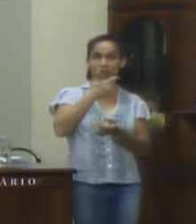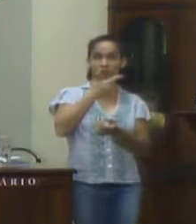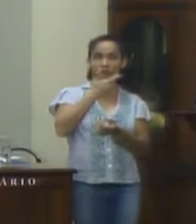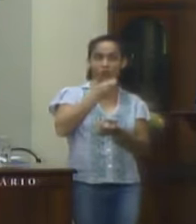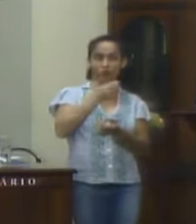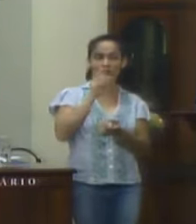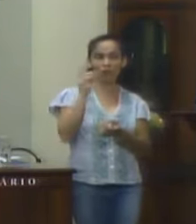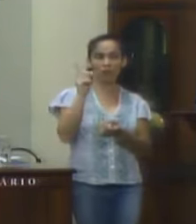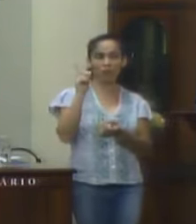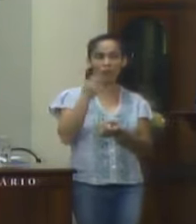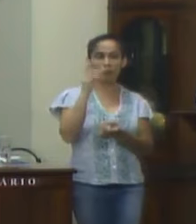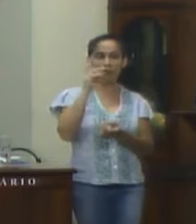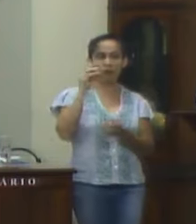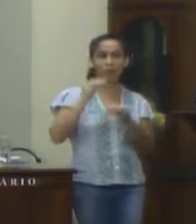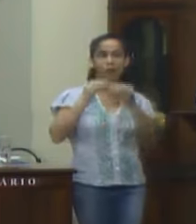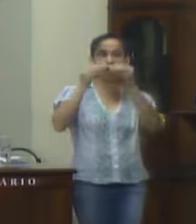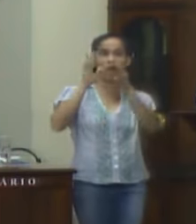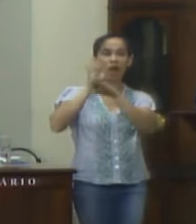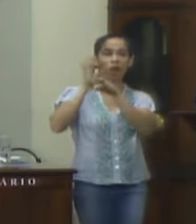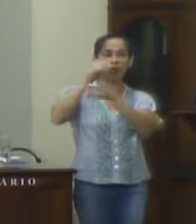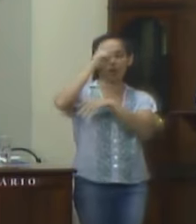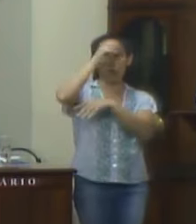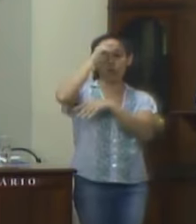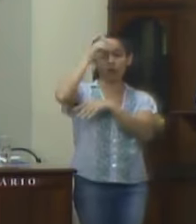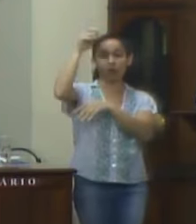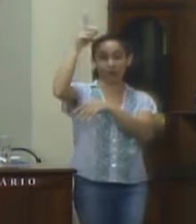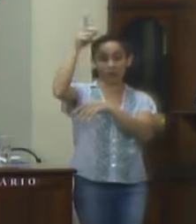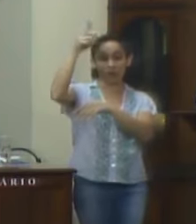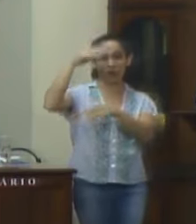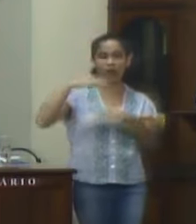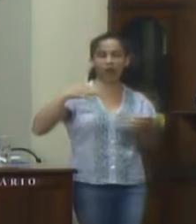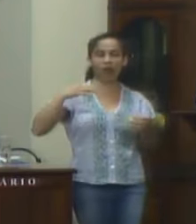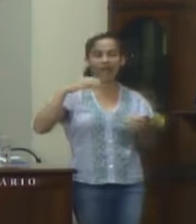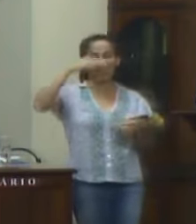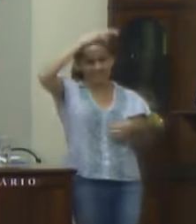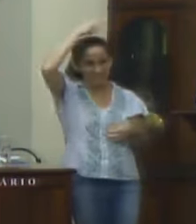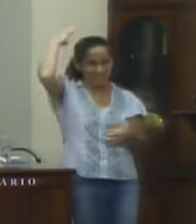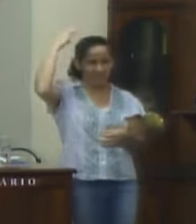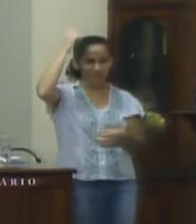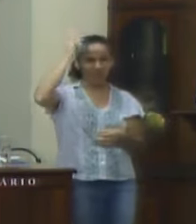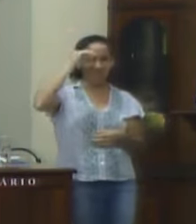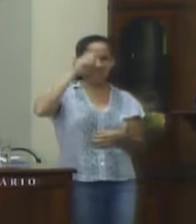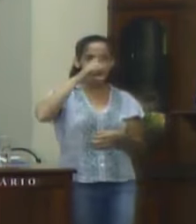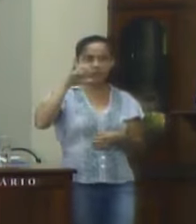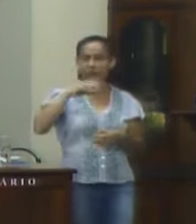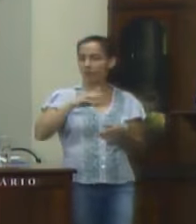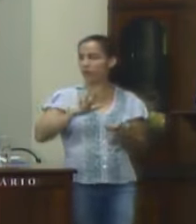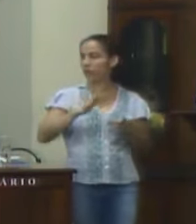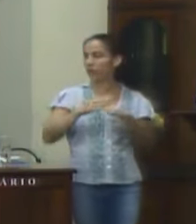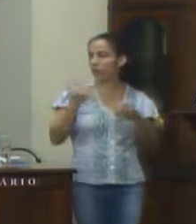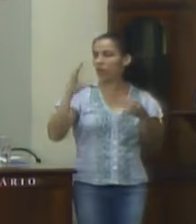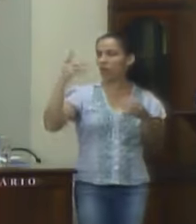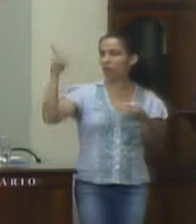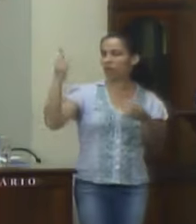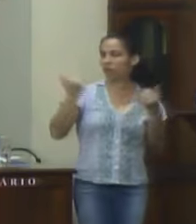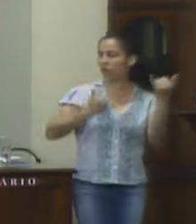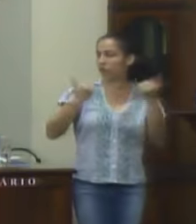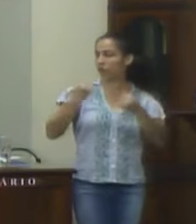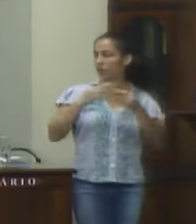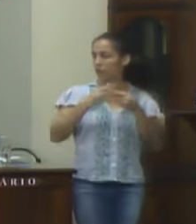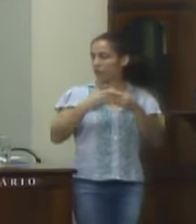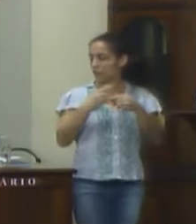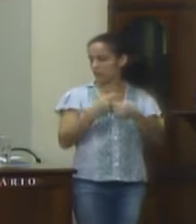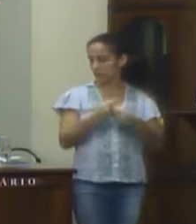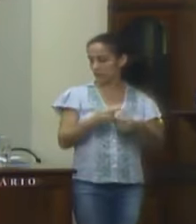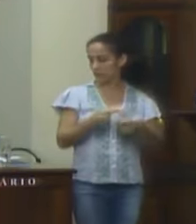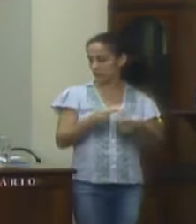conforme foi feito com o hospital Gustavo Monteiro Júnior houve esse comprometimento eu só queria ouvir os demais vereadores porque a